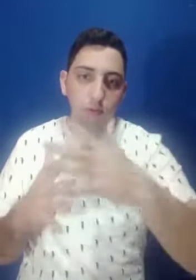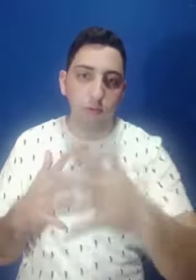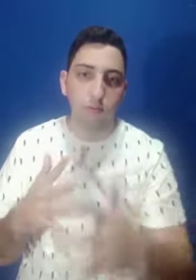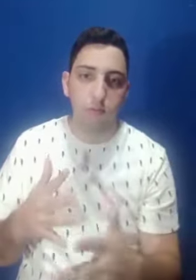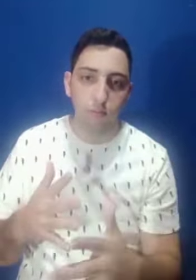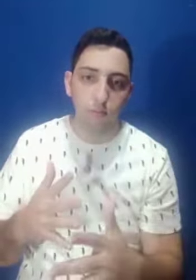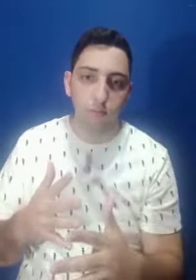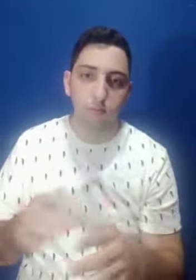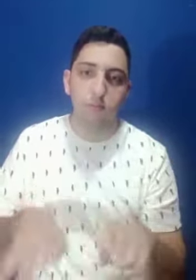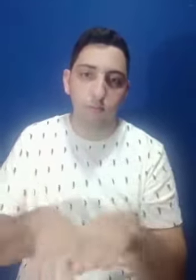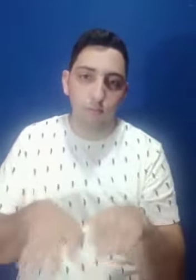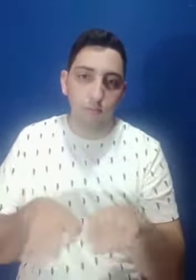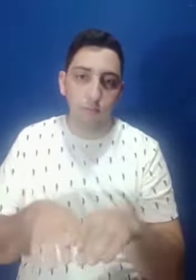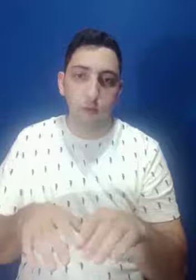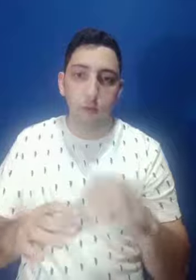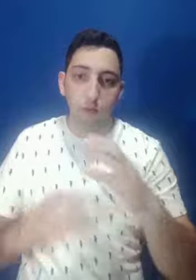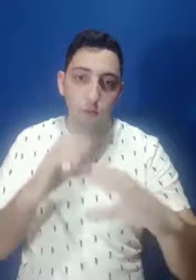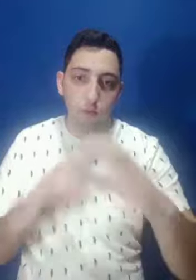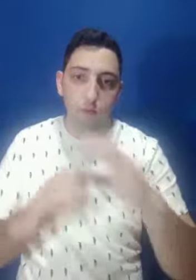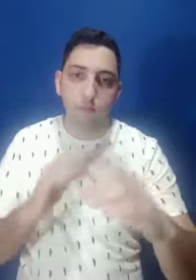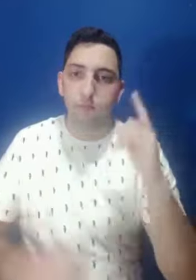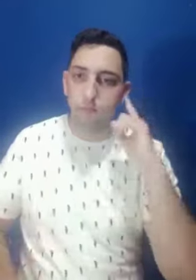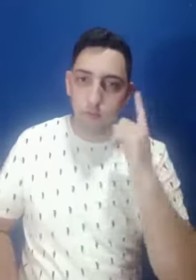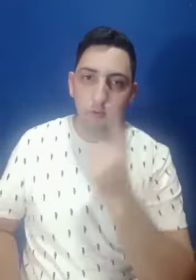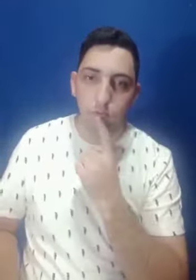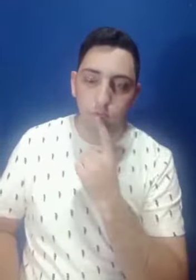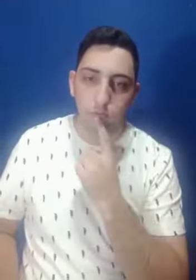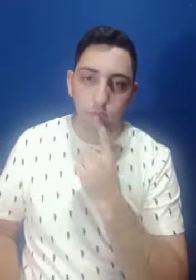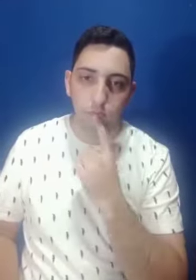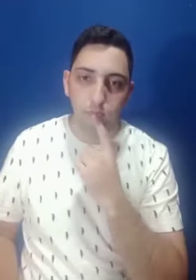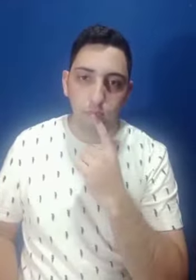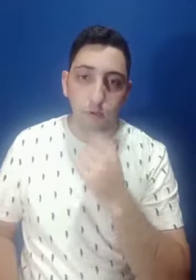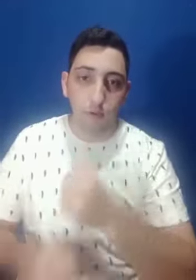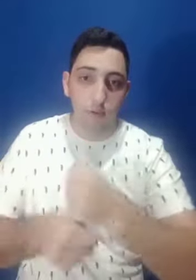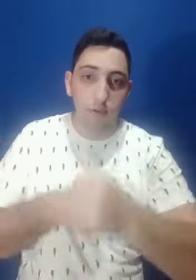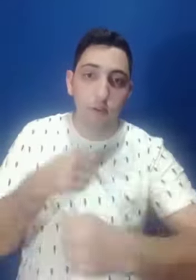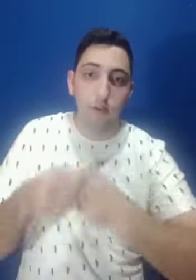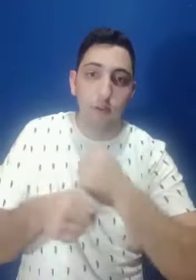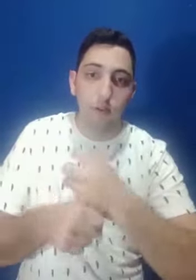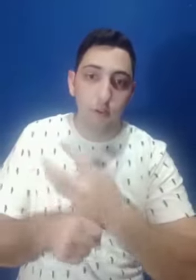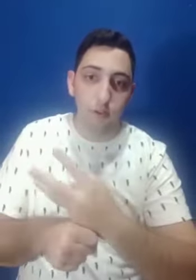Foi meu primeiro contato com a língua de sinais e também na comunicação com os surdos.